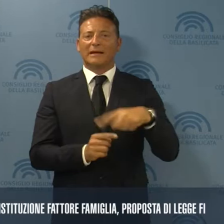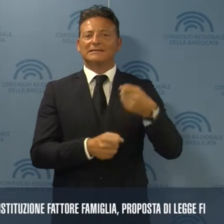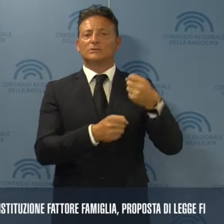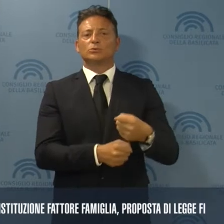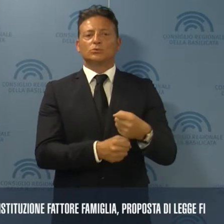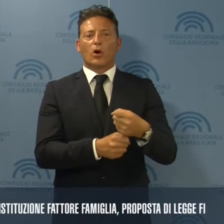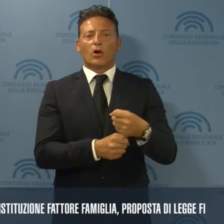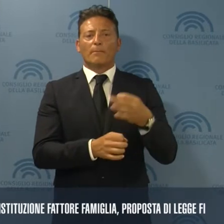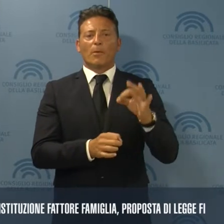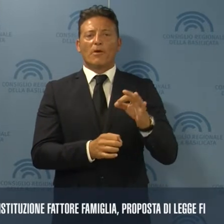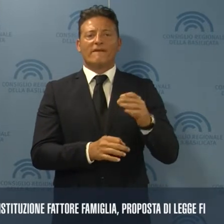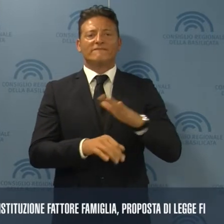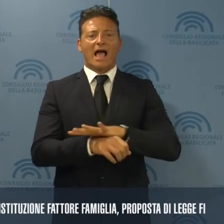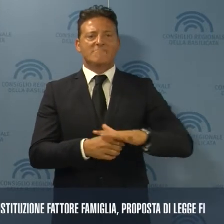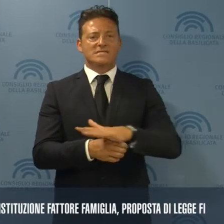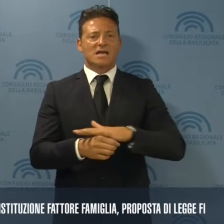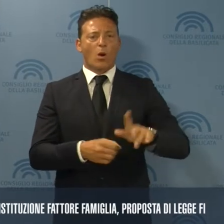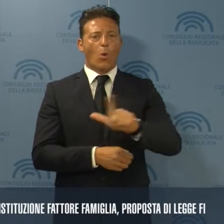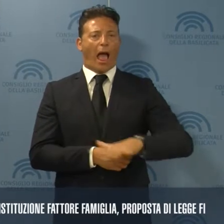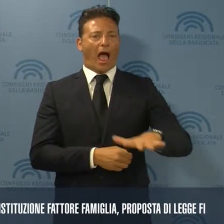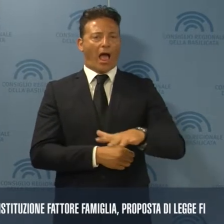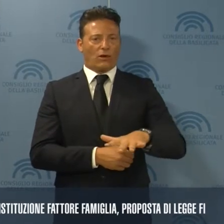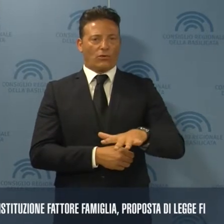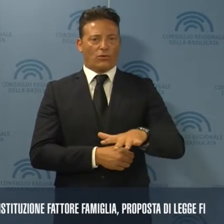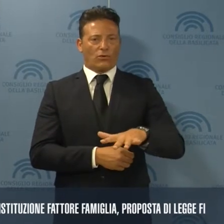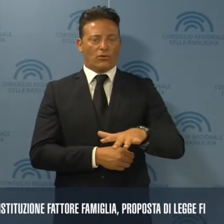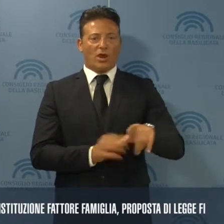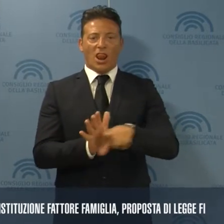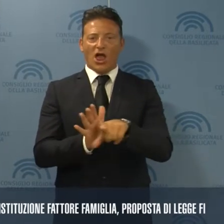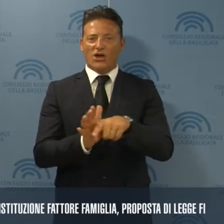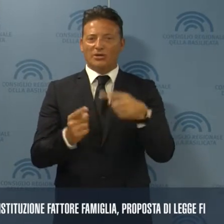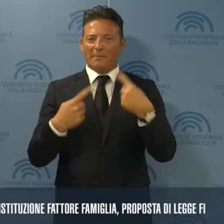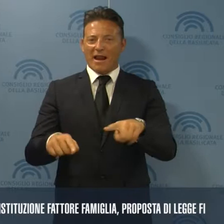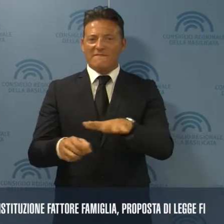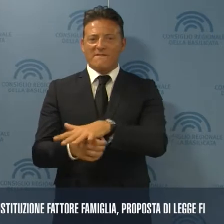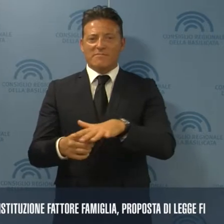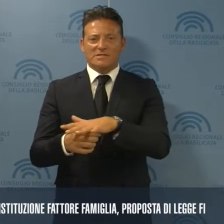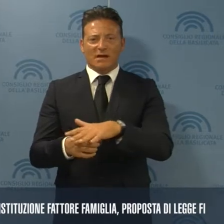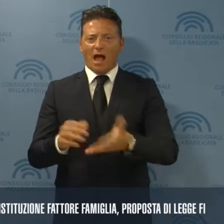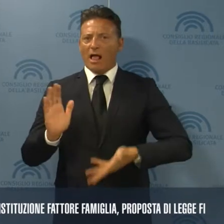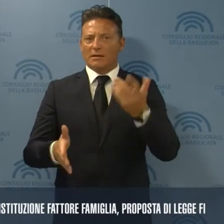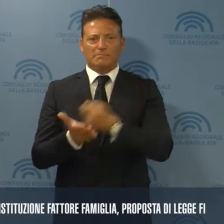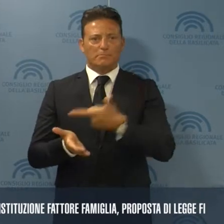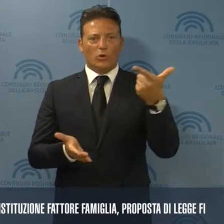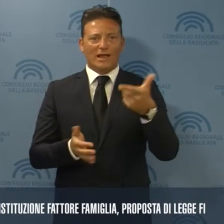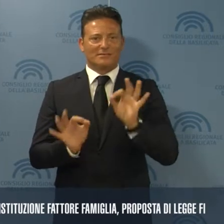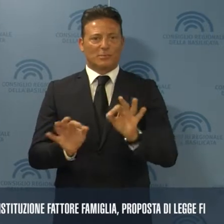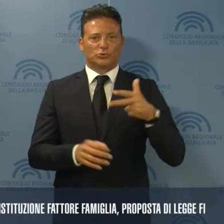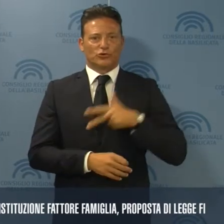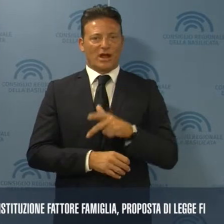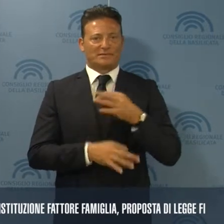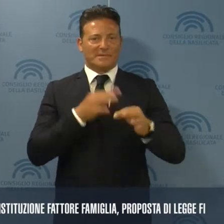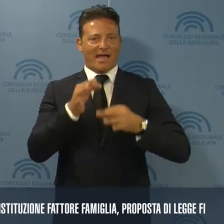'istituzione del fattore famiglia Lucano. Una legge per la famiglia di altissima valenza sociale,